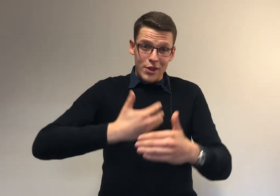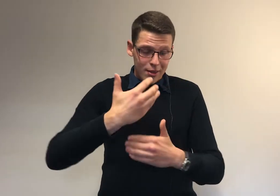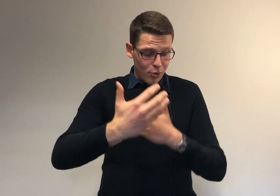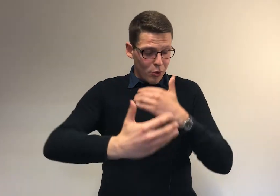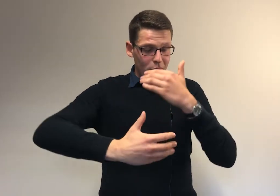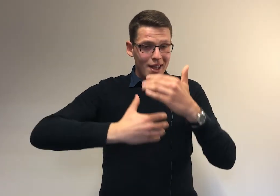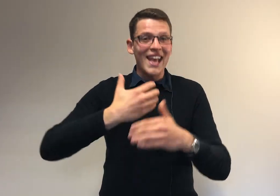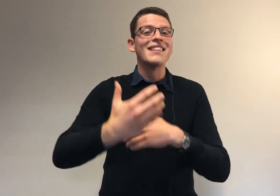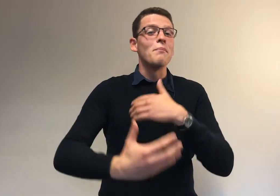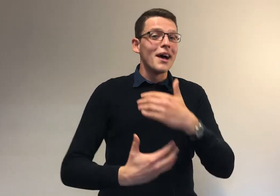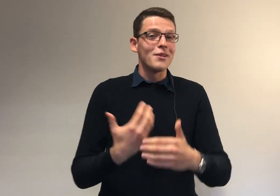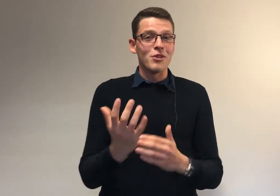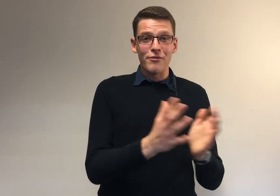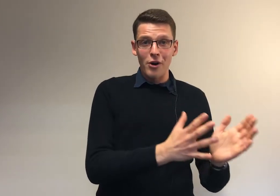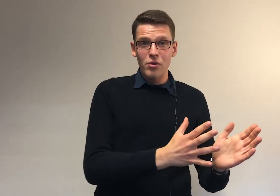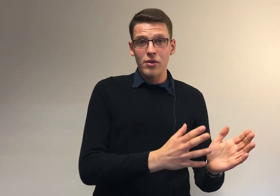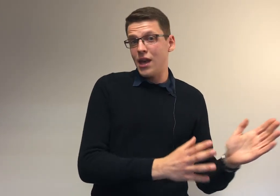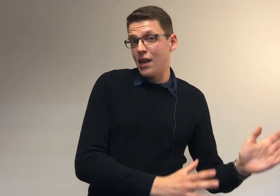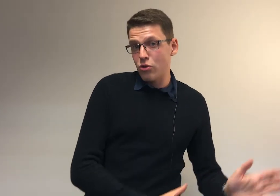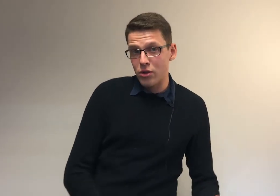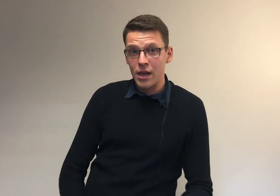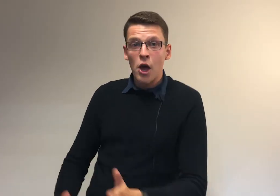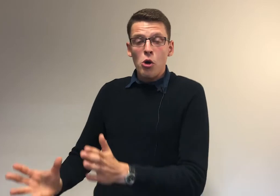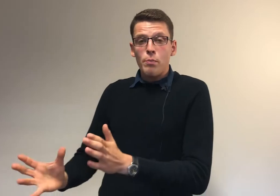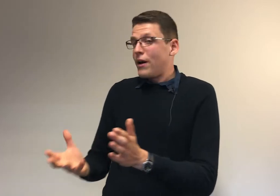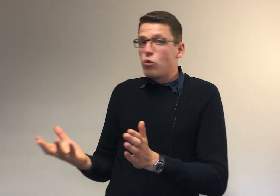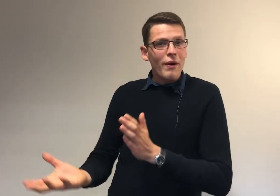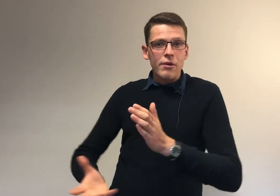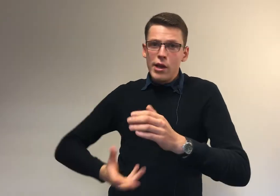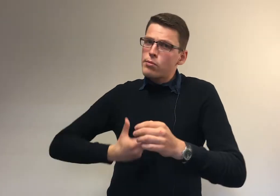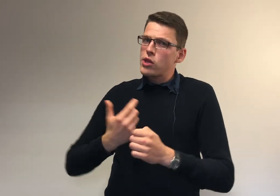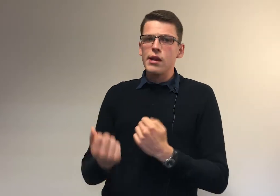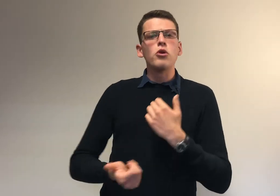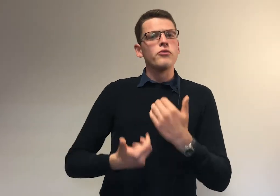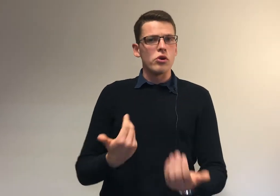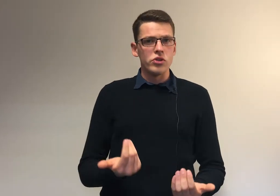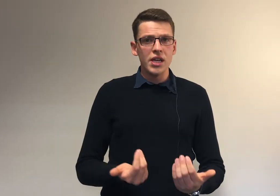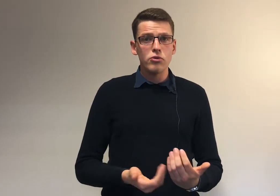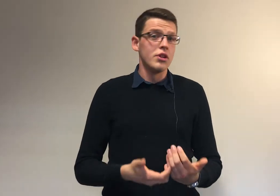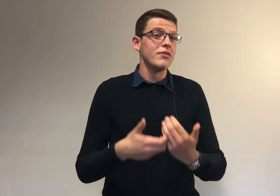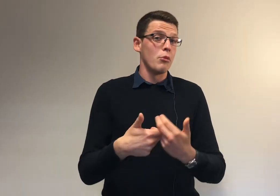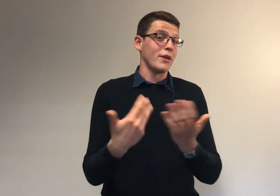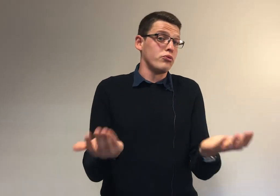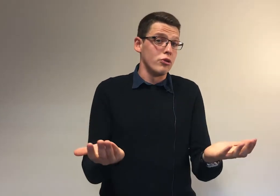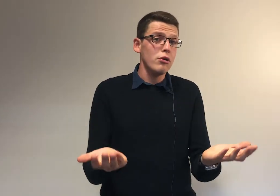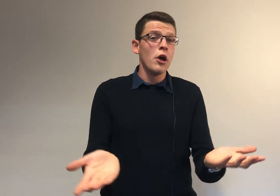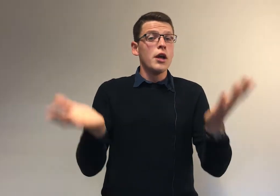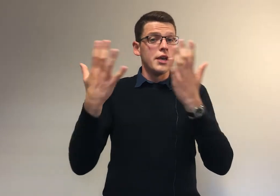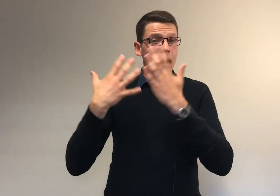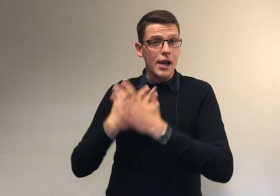cet examen de tes forces et de tes, non pas faiblesses, mais des éléments qu'il faut corriger, tu n évidemment pas tout seul, il y a l